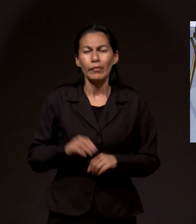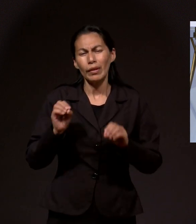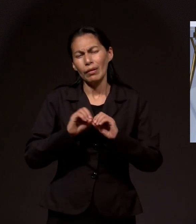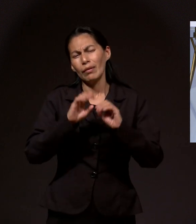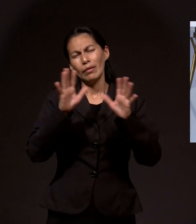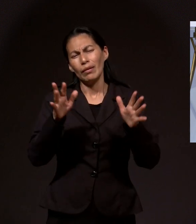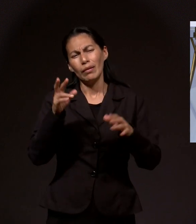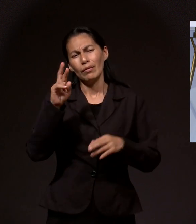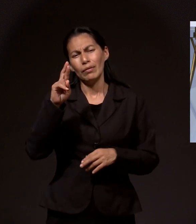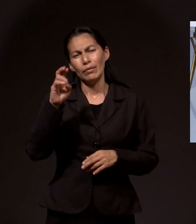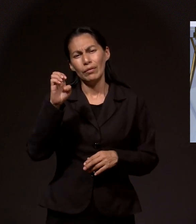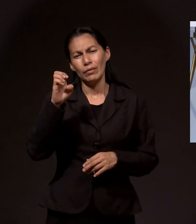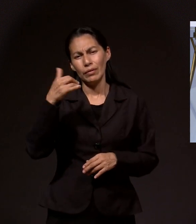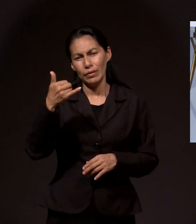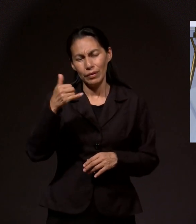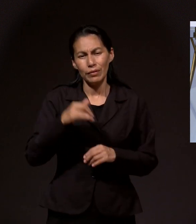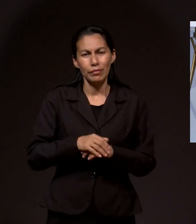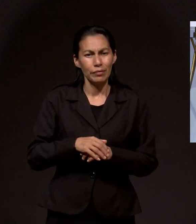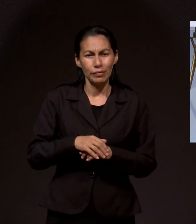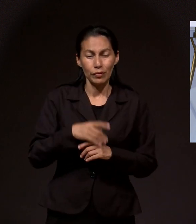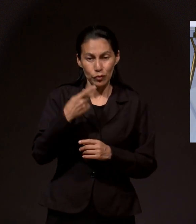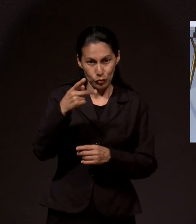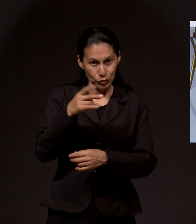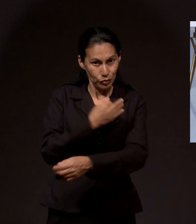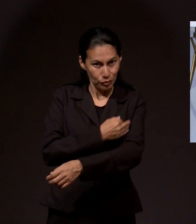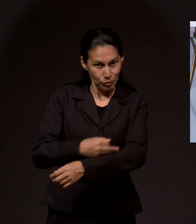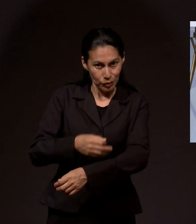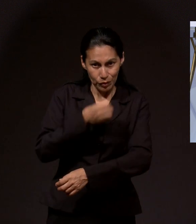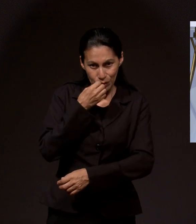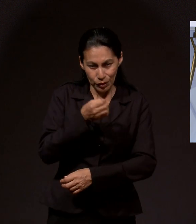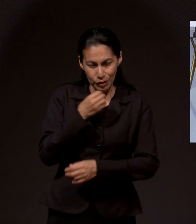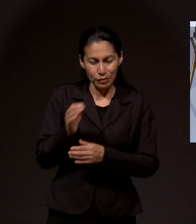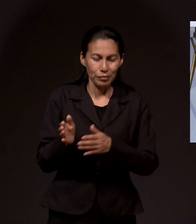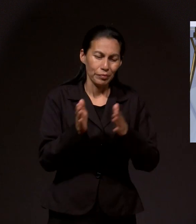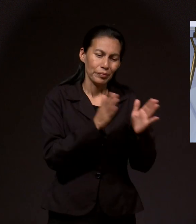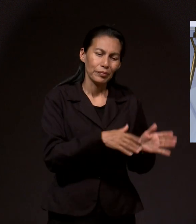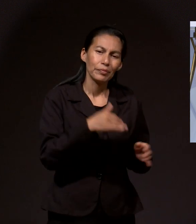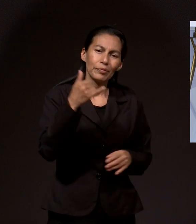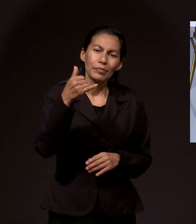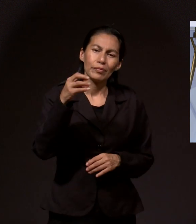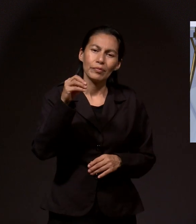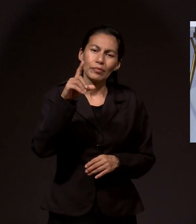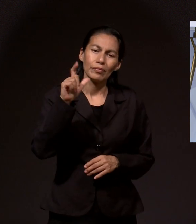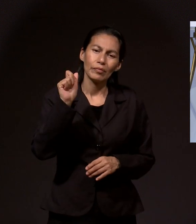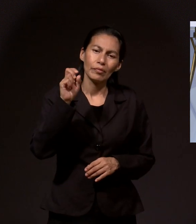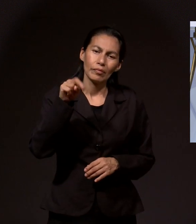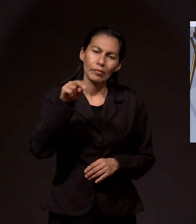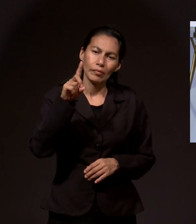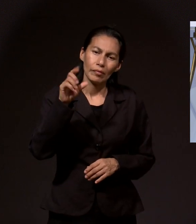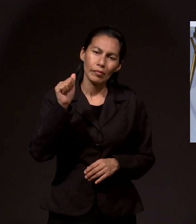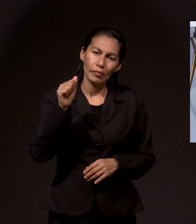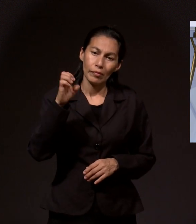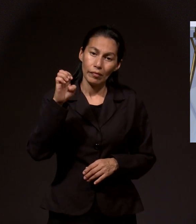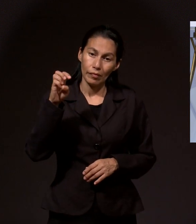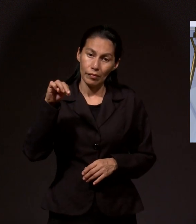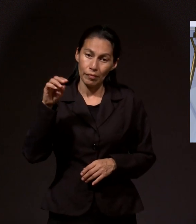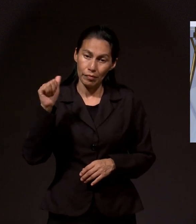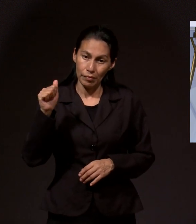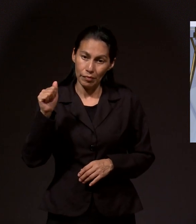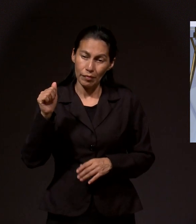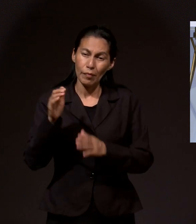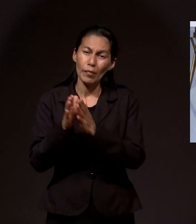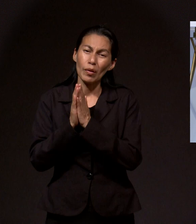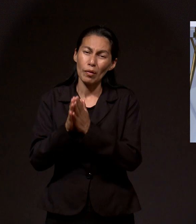a estar orando desde luego, Rey, por ti, por tu familia. Yolanda, Emma, Camacho. Oren por unos